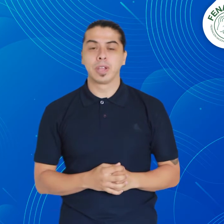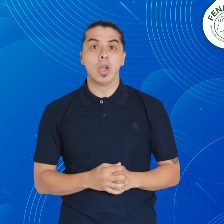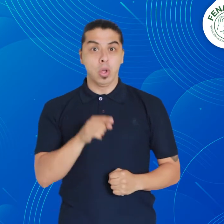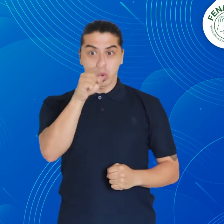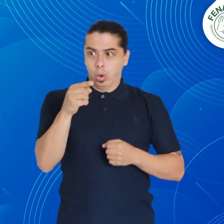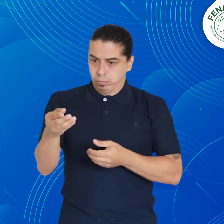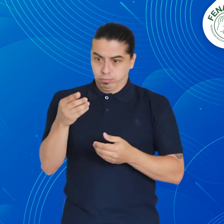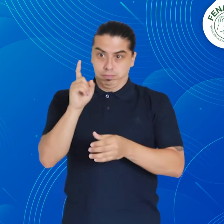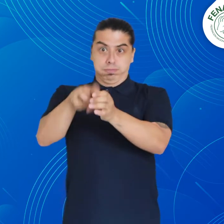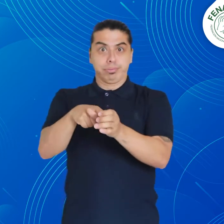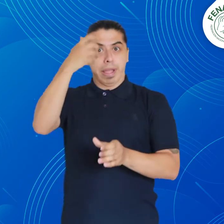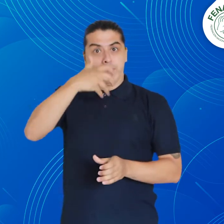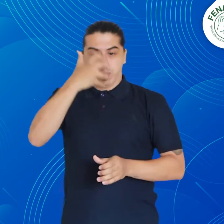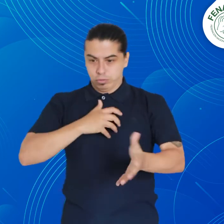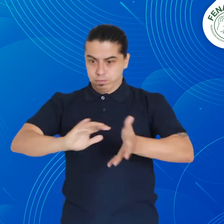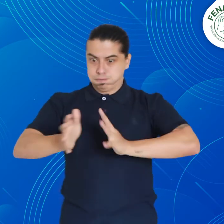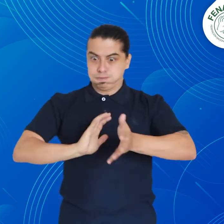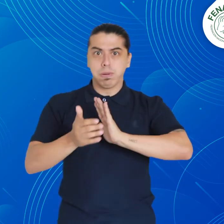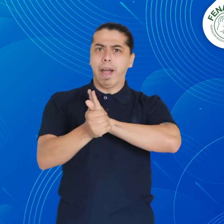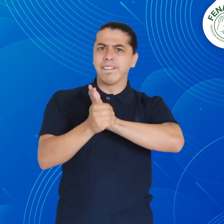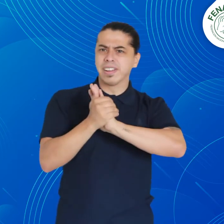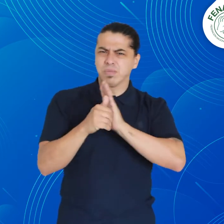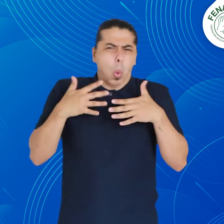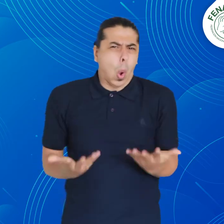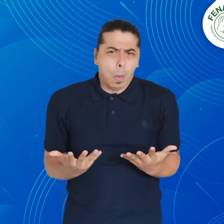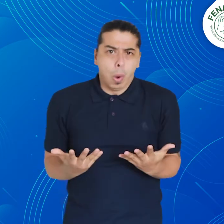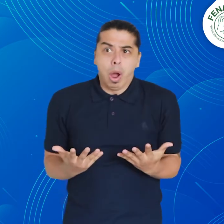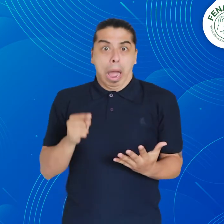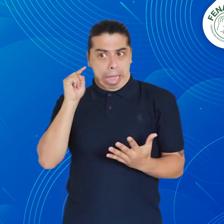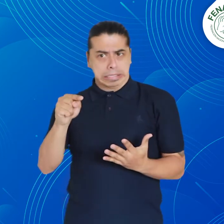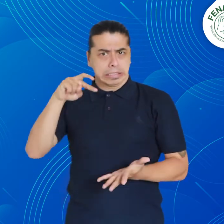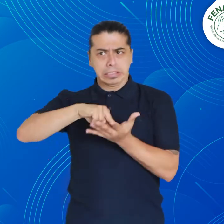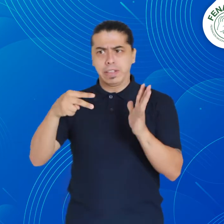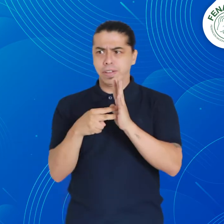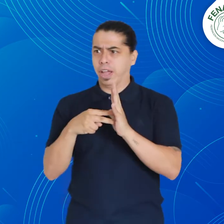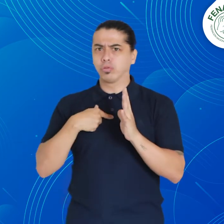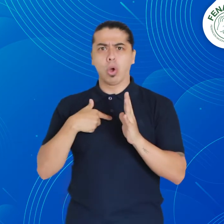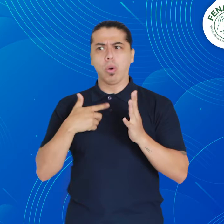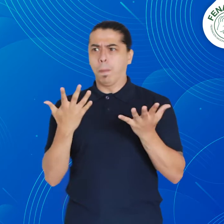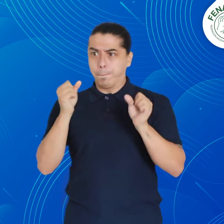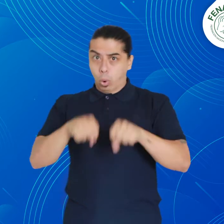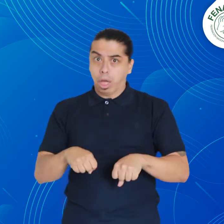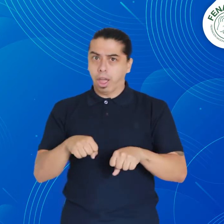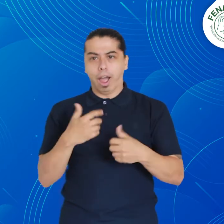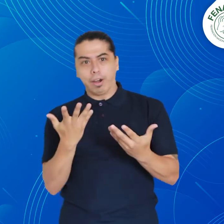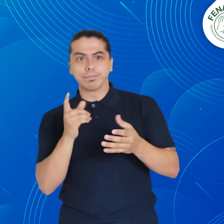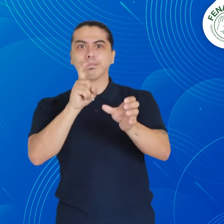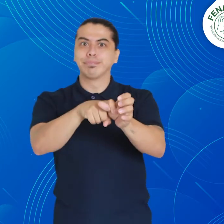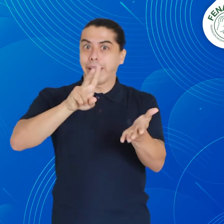Además, el resultado de la valoración que recibes de acuerdo a tus competencias en lengua de señas no te certifica como